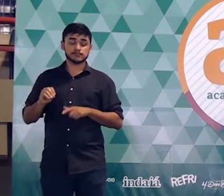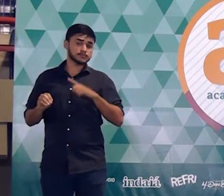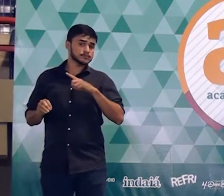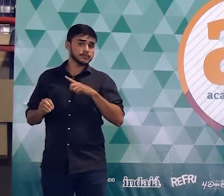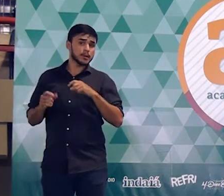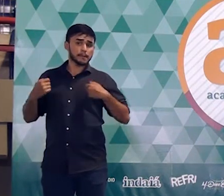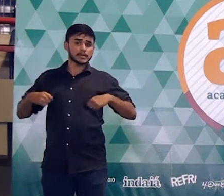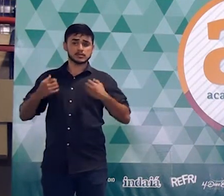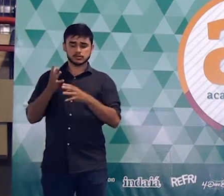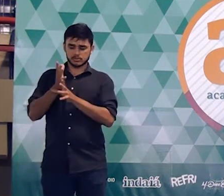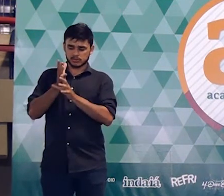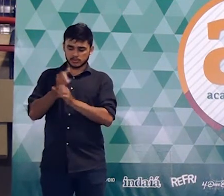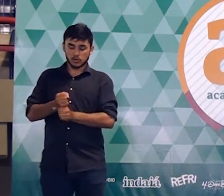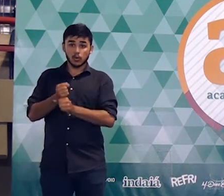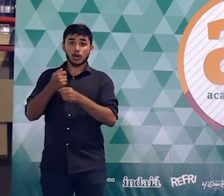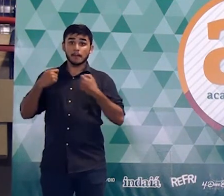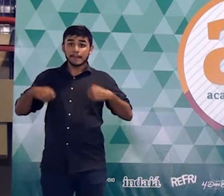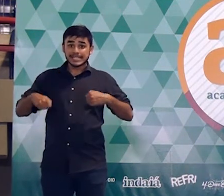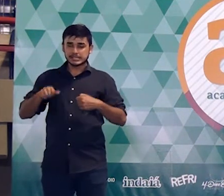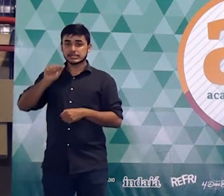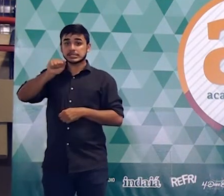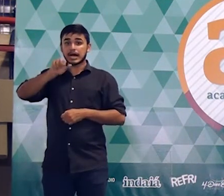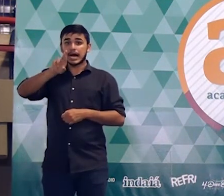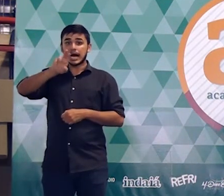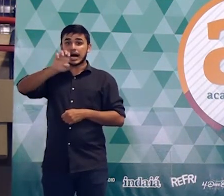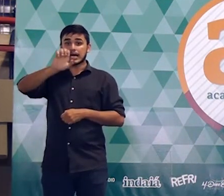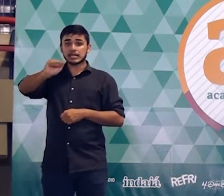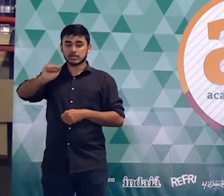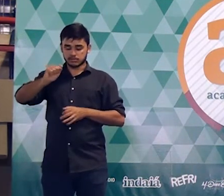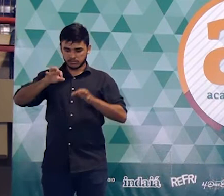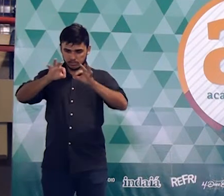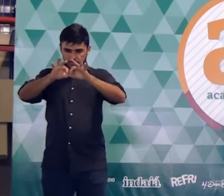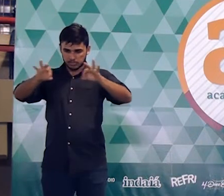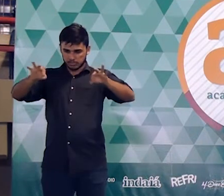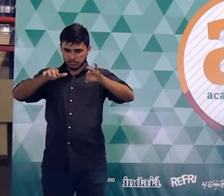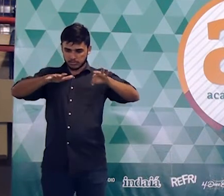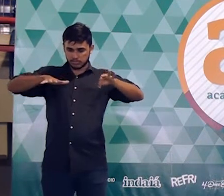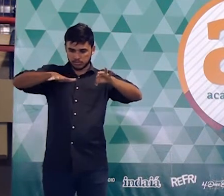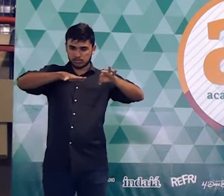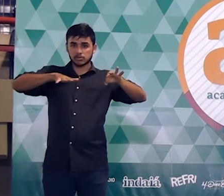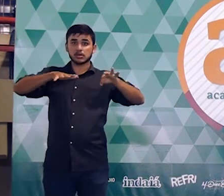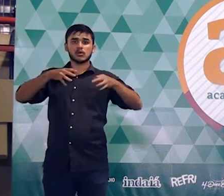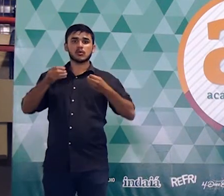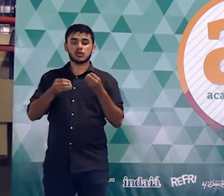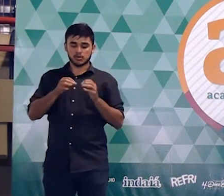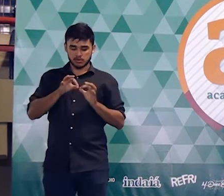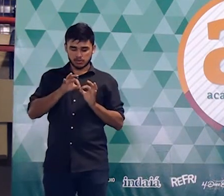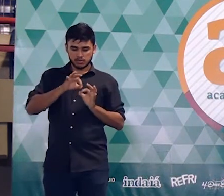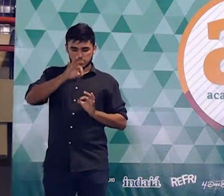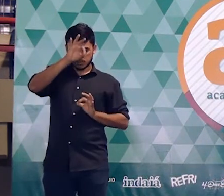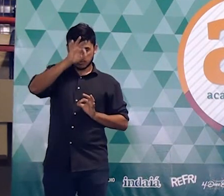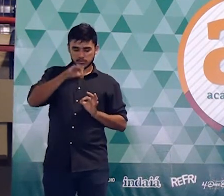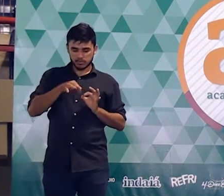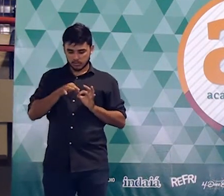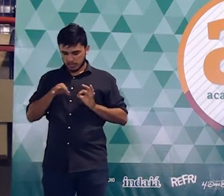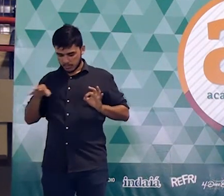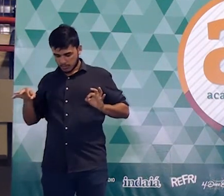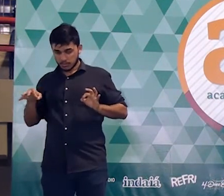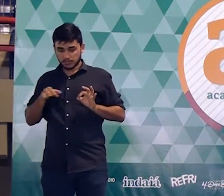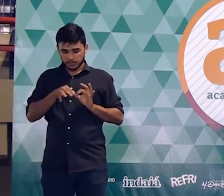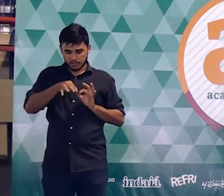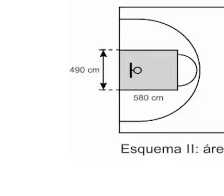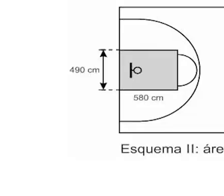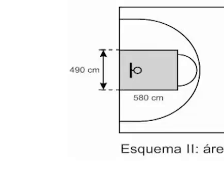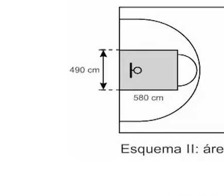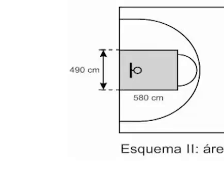preciso efetuar o cálculo da área desse retângulo. Como é que se calcula a de um retângulo? Base vezes altura. Então, vamos fazer a